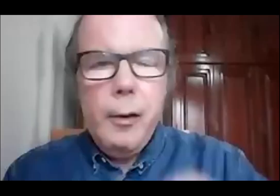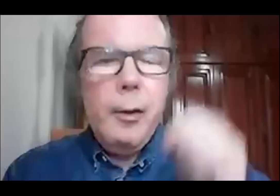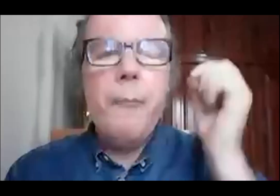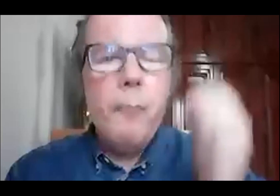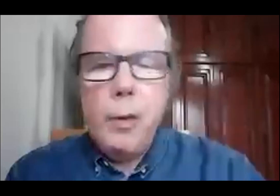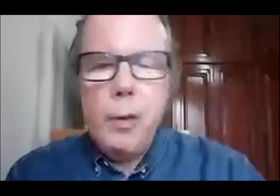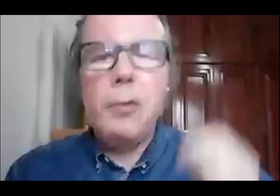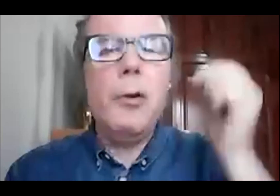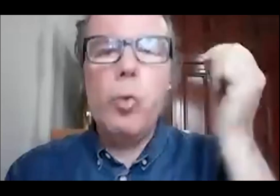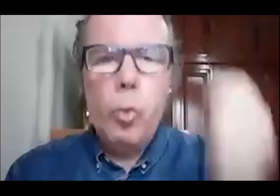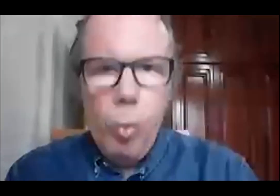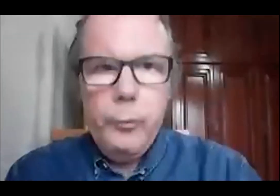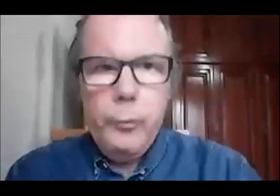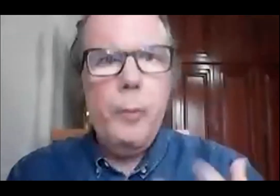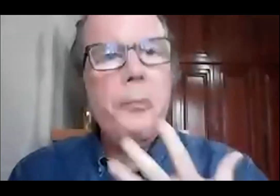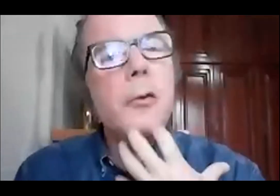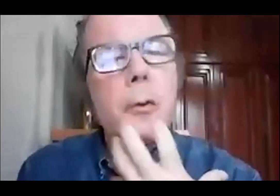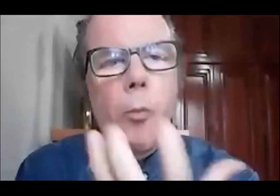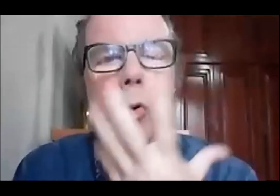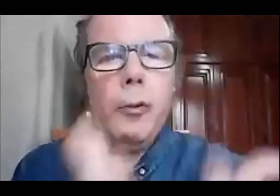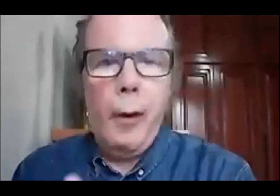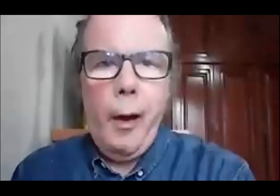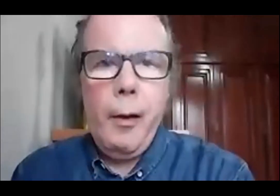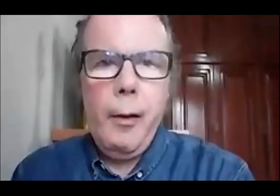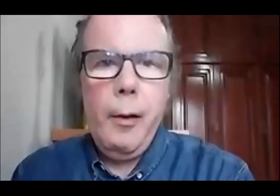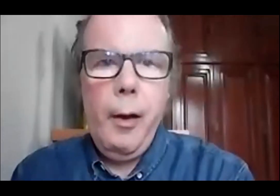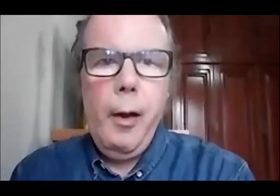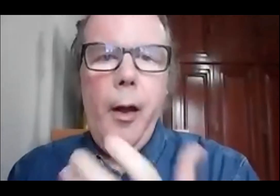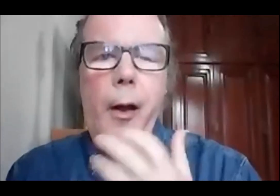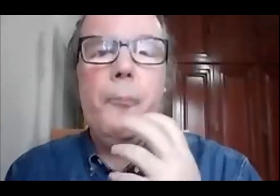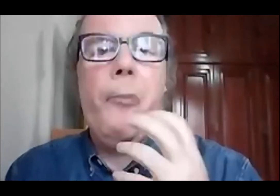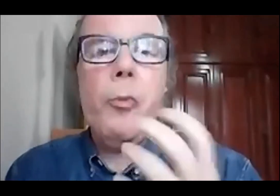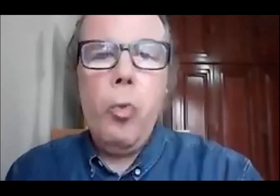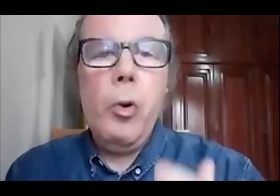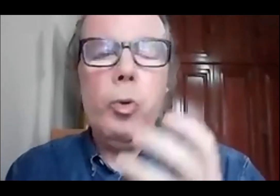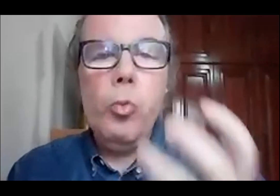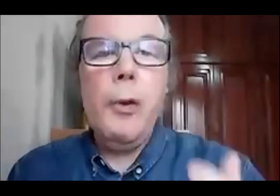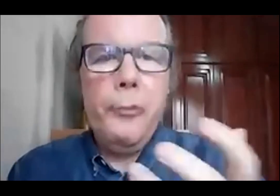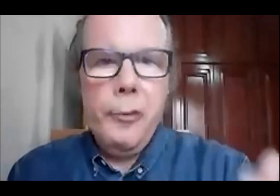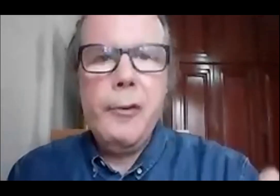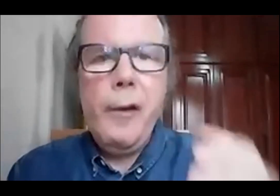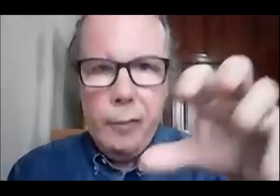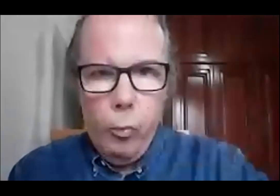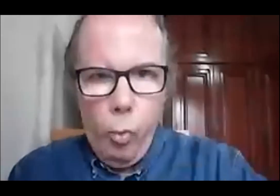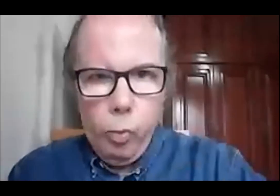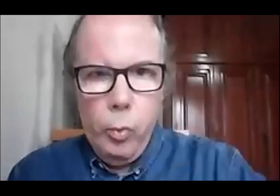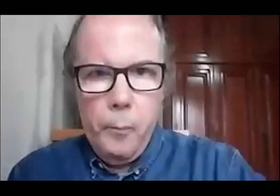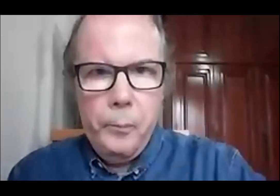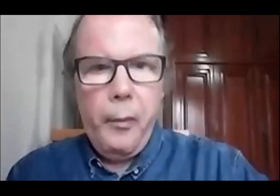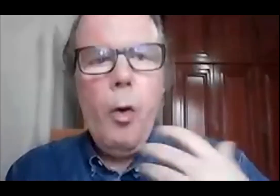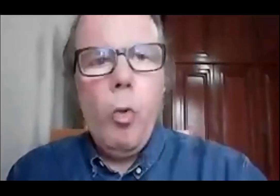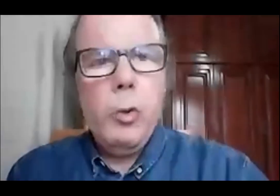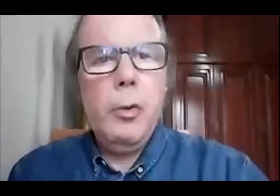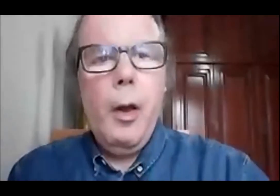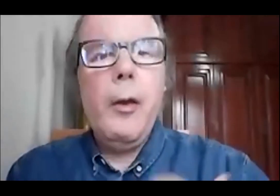para um modo inteiramente novo de mostrar as pessoas com deficiência no mundo.